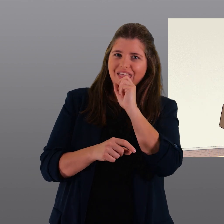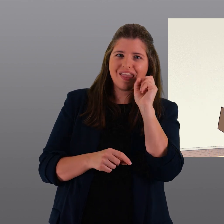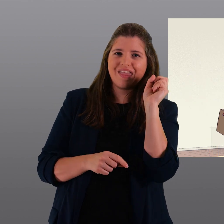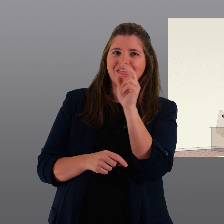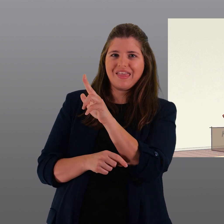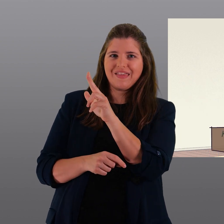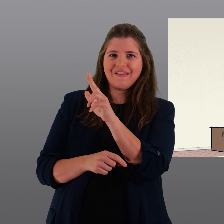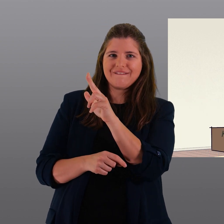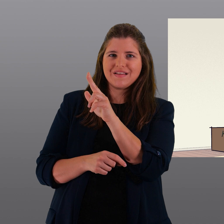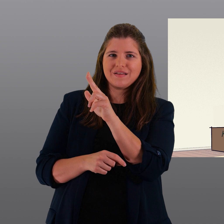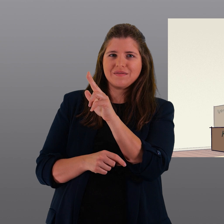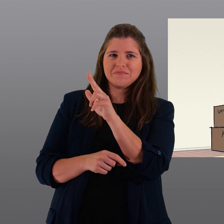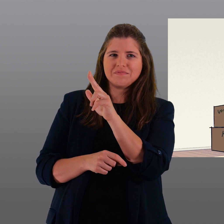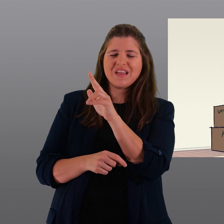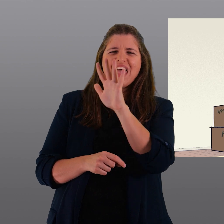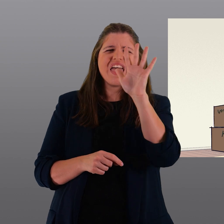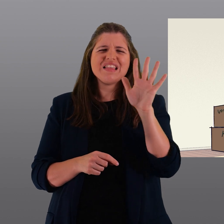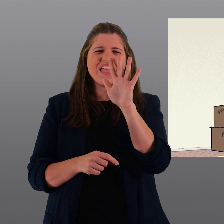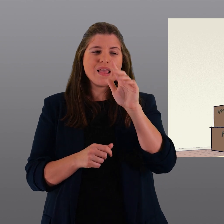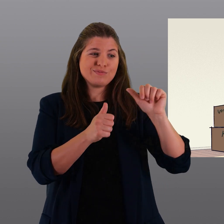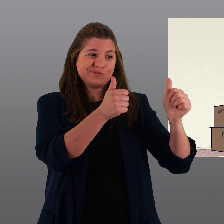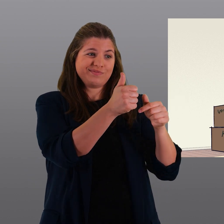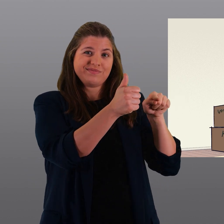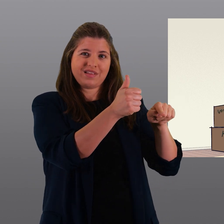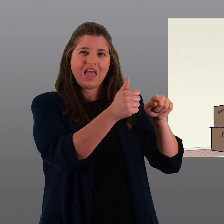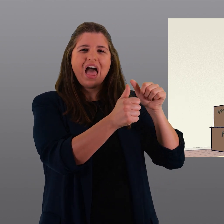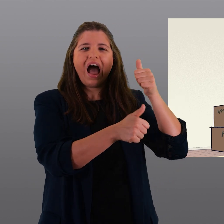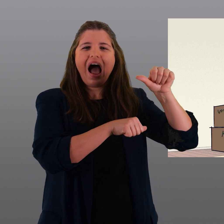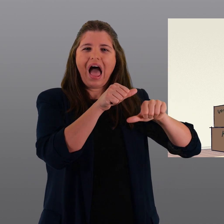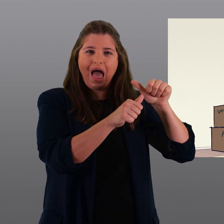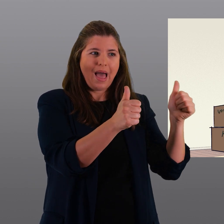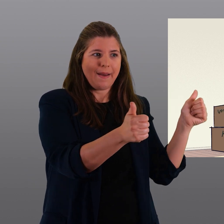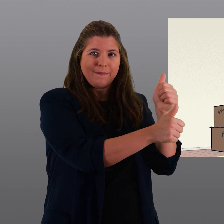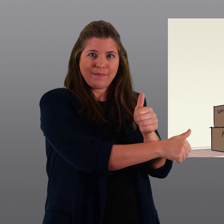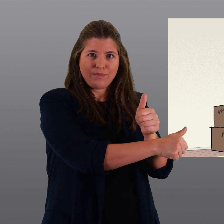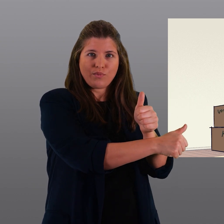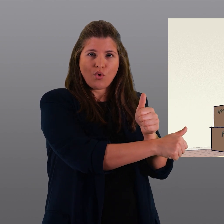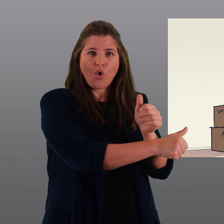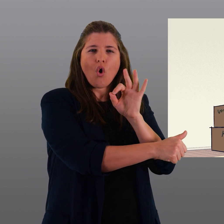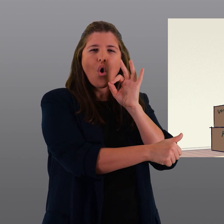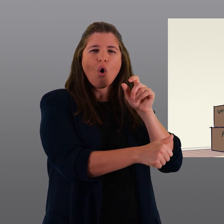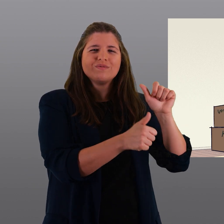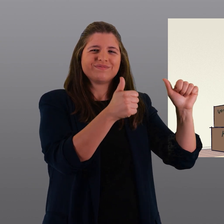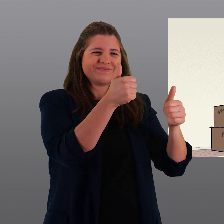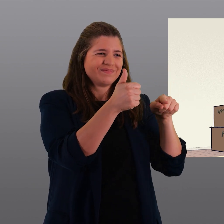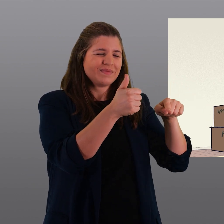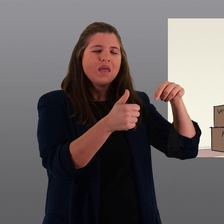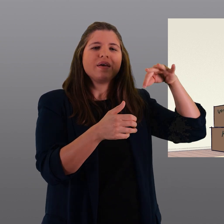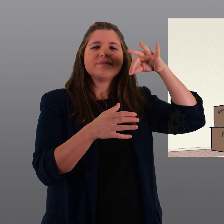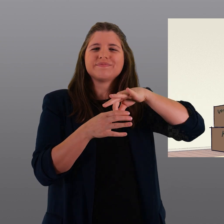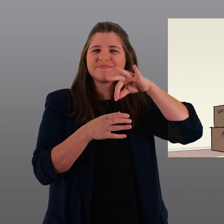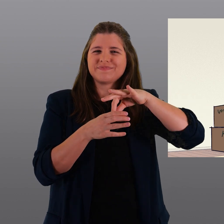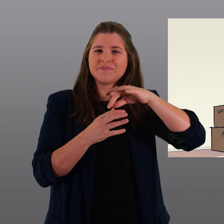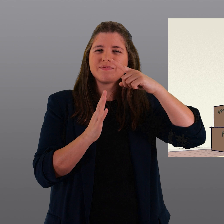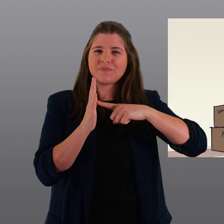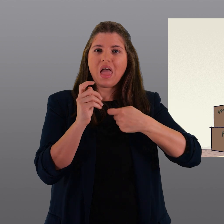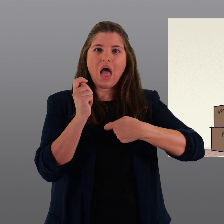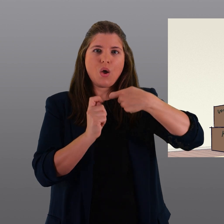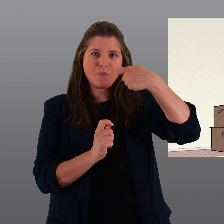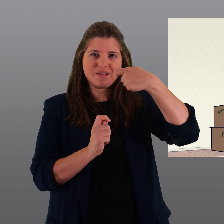di comunicare ogni cambiamento, ad esempio nel caso di un cambio di sublocatario o di un aumento della pigione chiesta per la